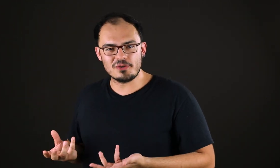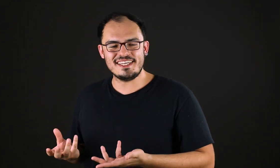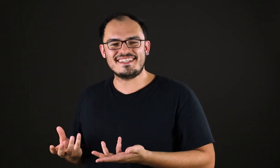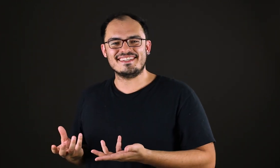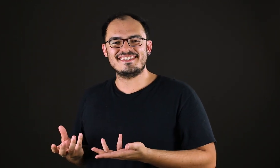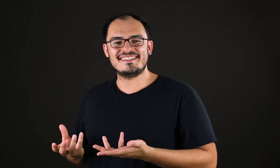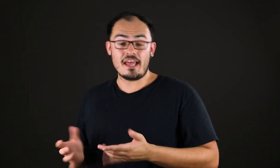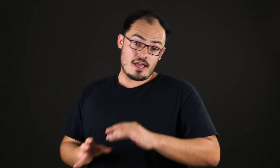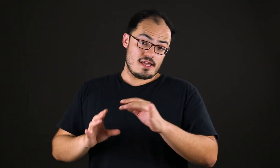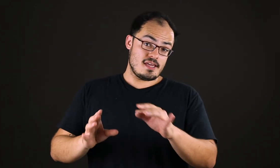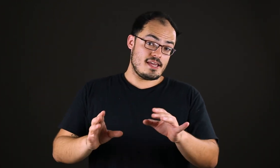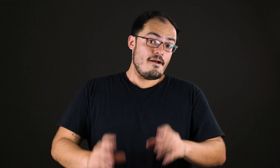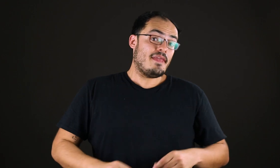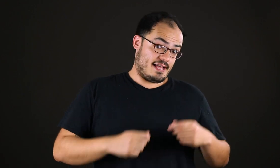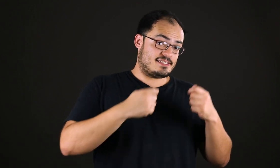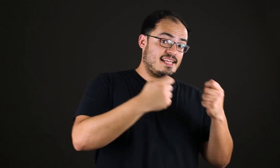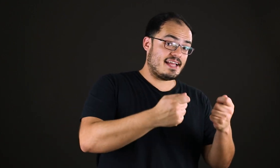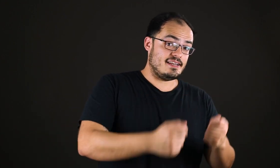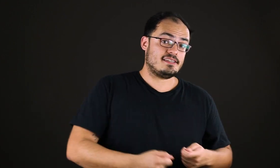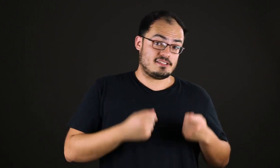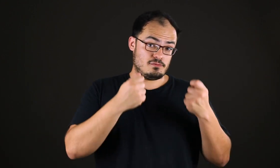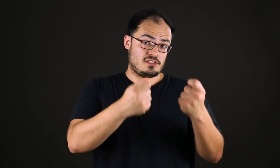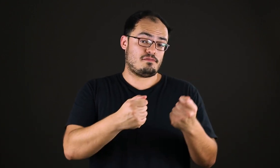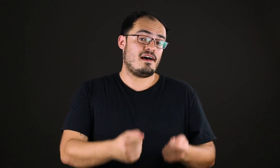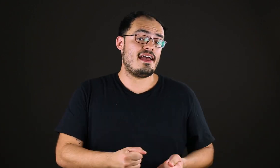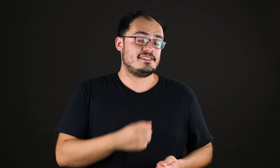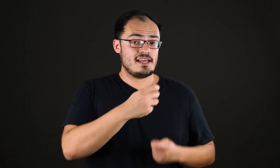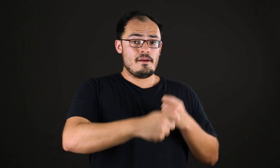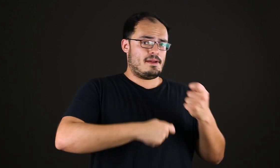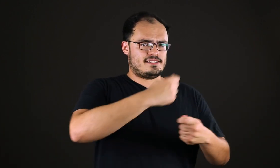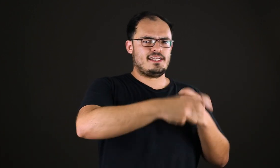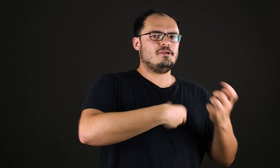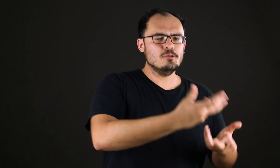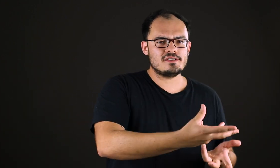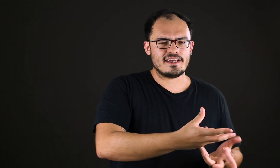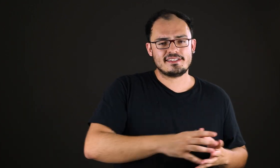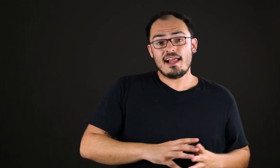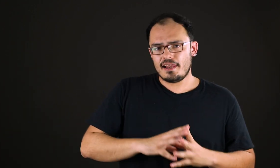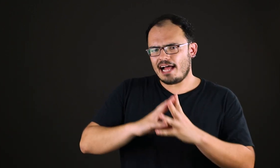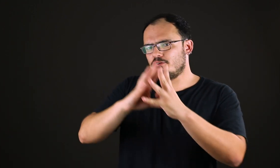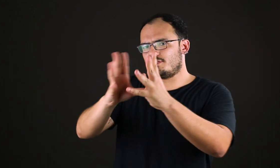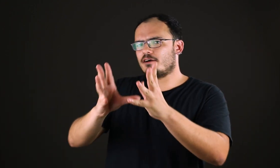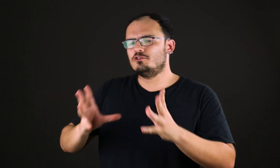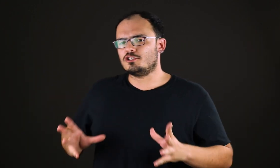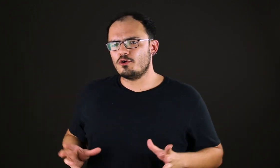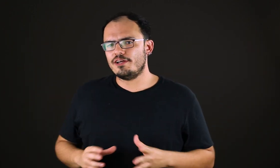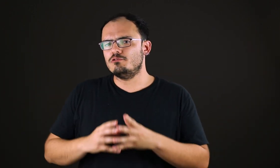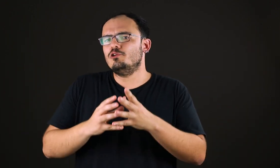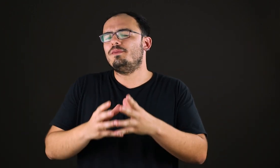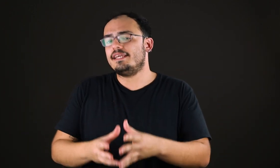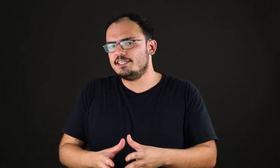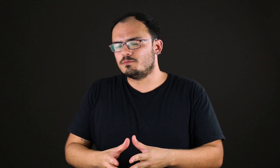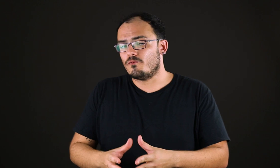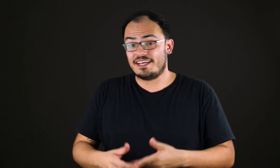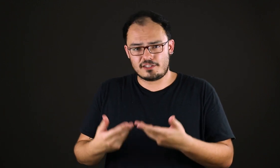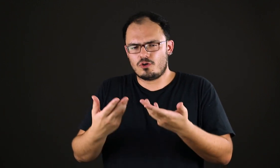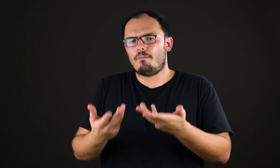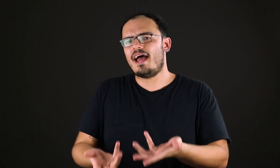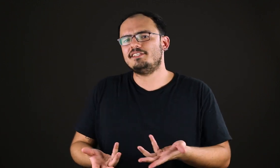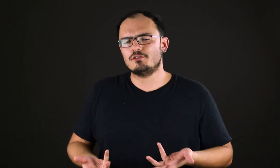bonitas e as técnicas que você faz para serem úteis. Lá no século XVIII, no Iluminismo, na enciclopédia